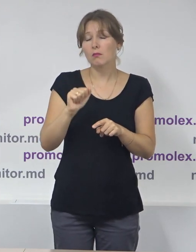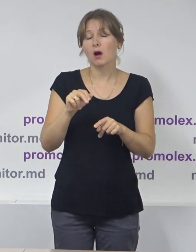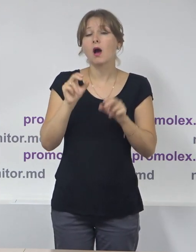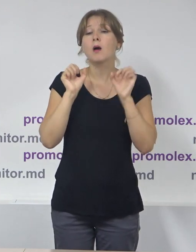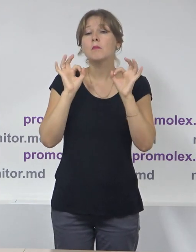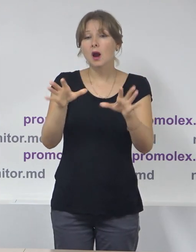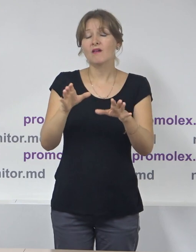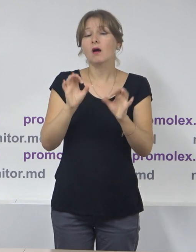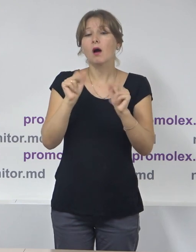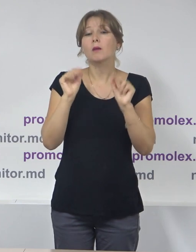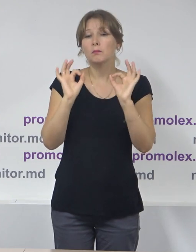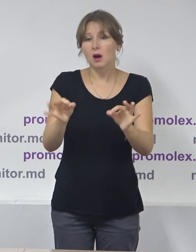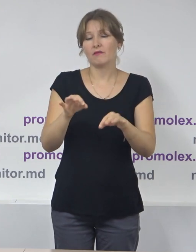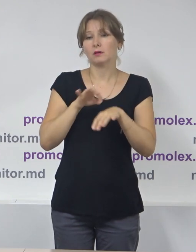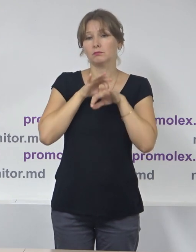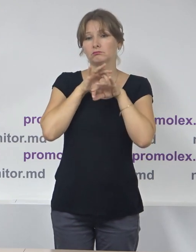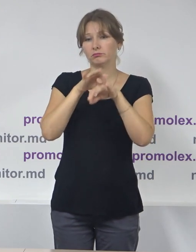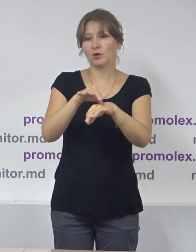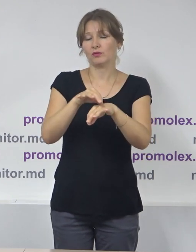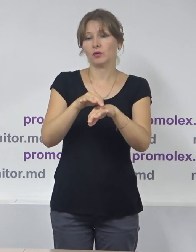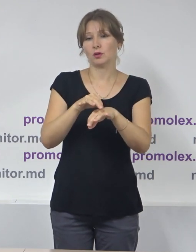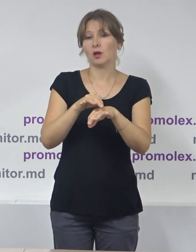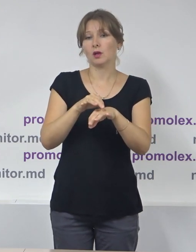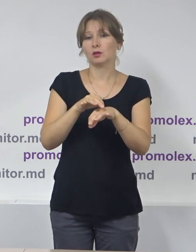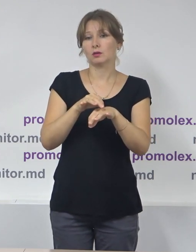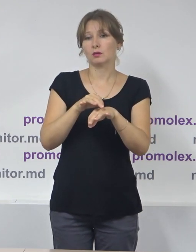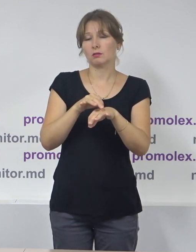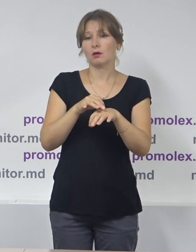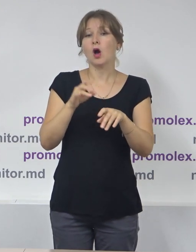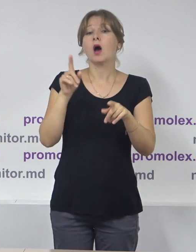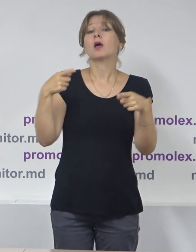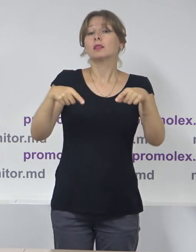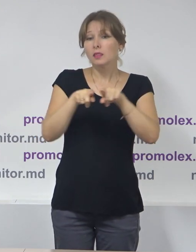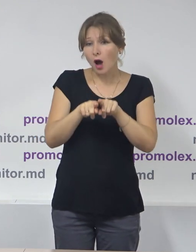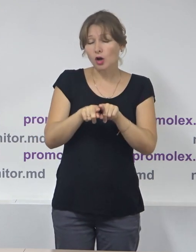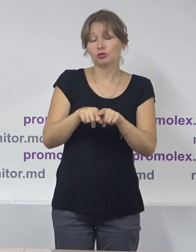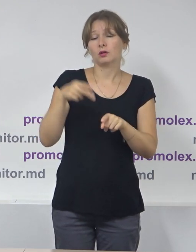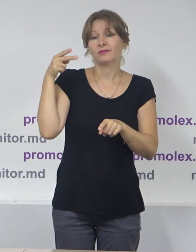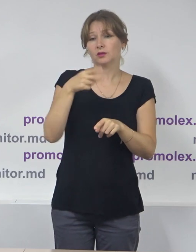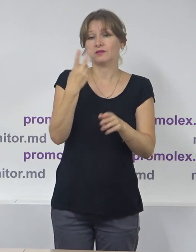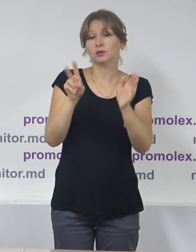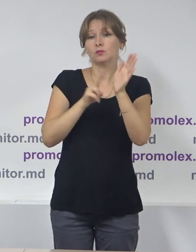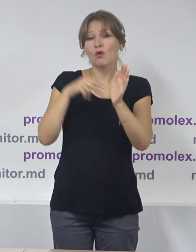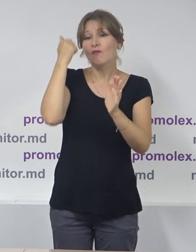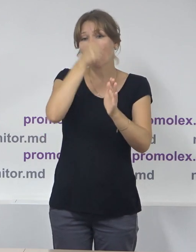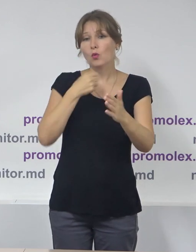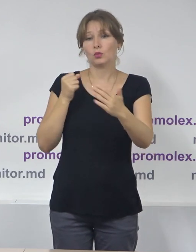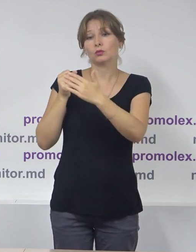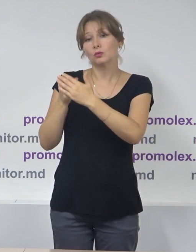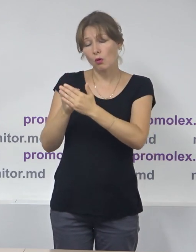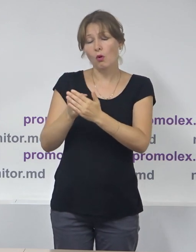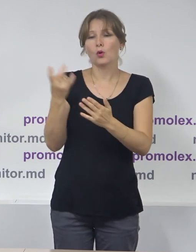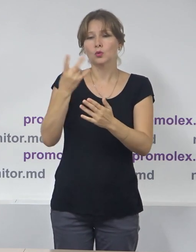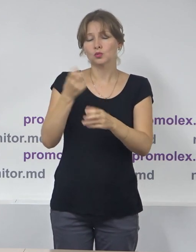locale. Astfel se propune că până în 2027, prin amalgamare voluntară, iar din 2027, prin amalgamare